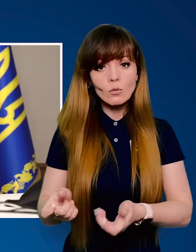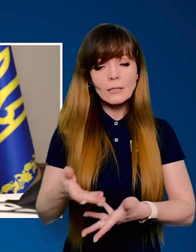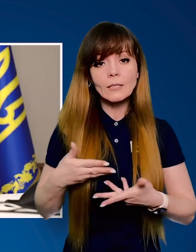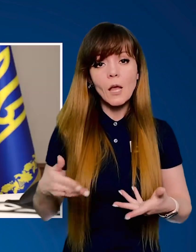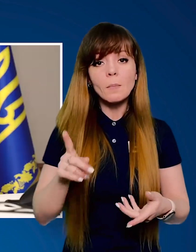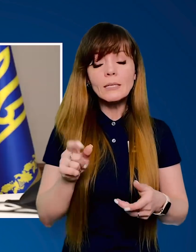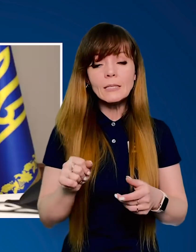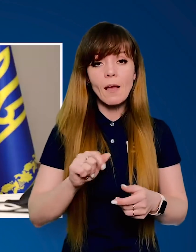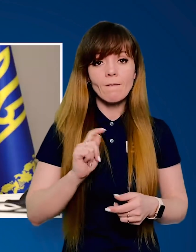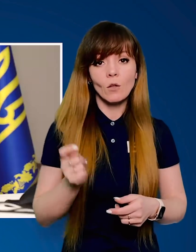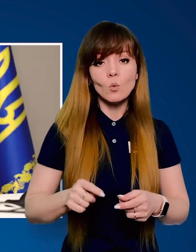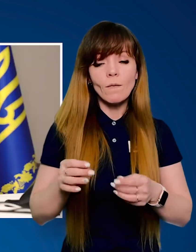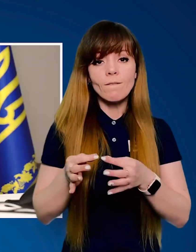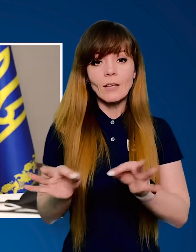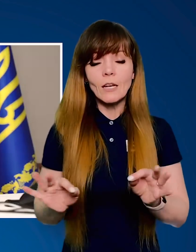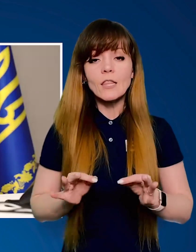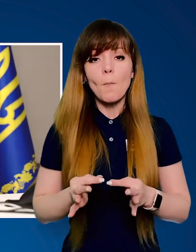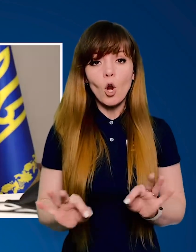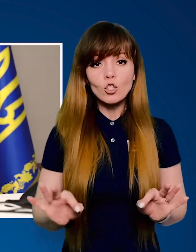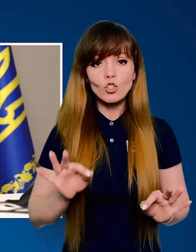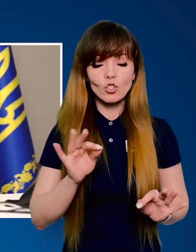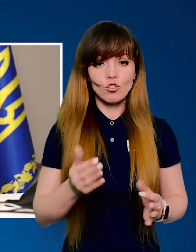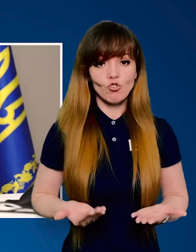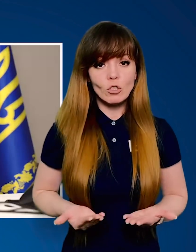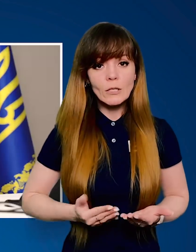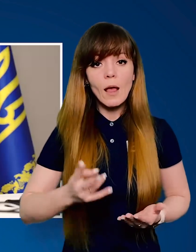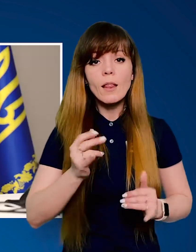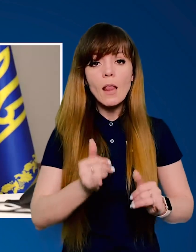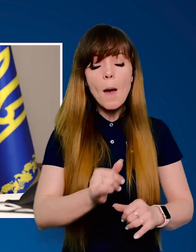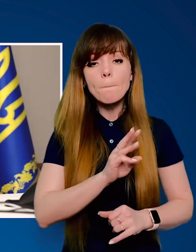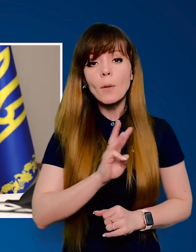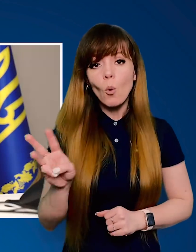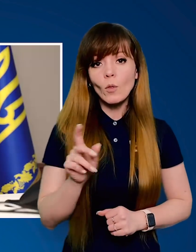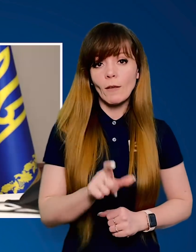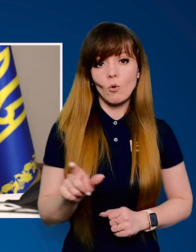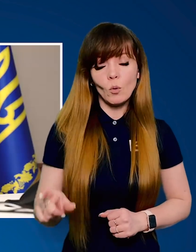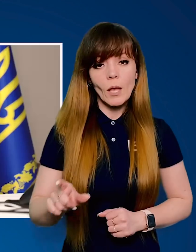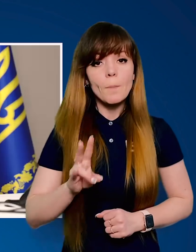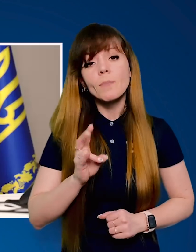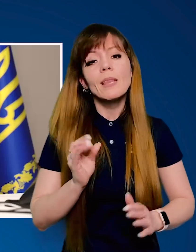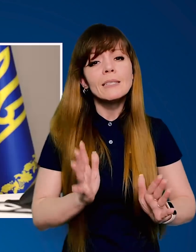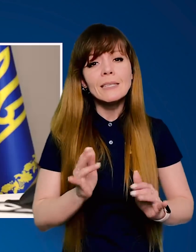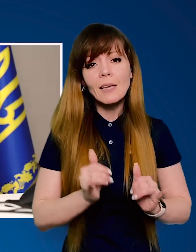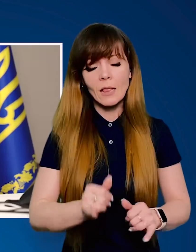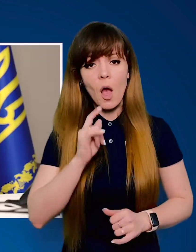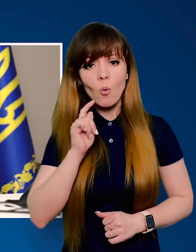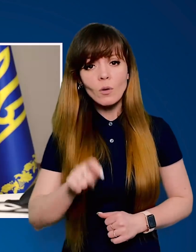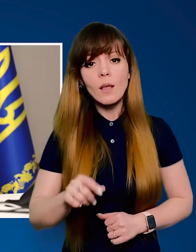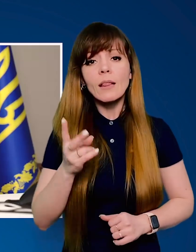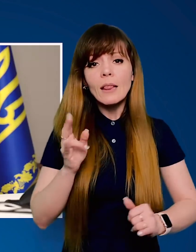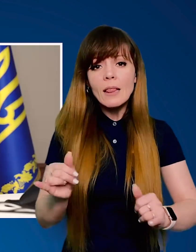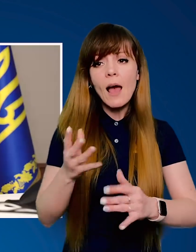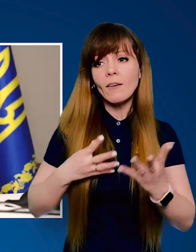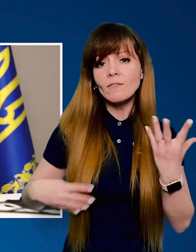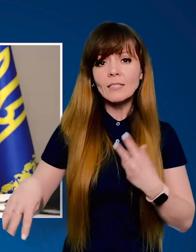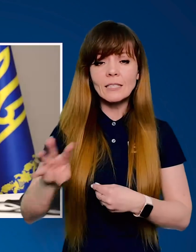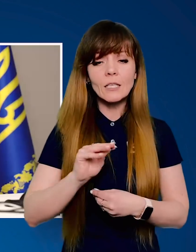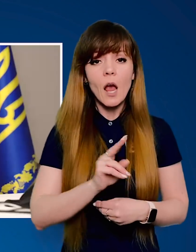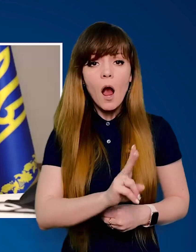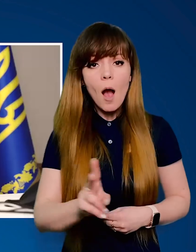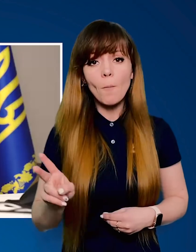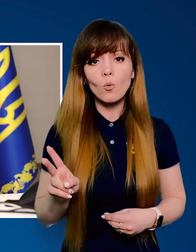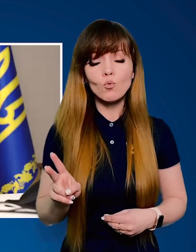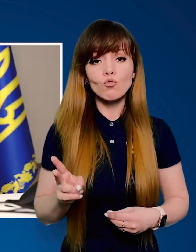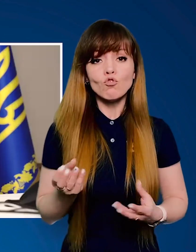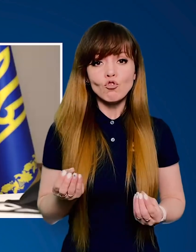у цій війні за вільне демократичне життя для мільйонів людей. Не тільки для України, але й для всіх